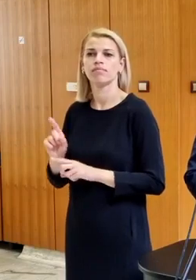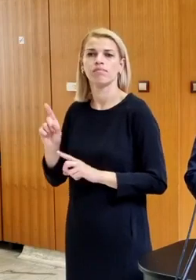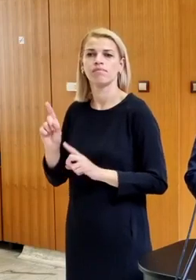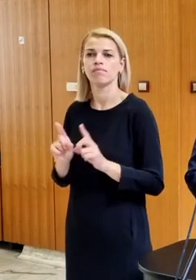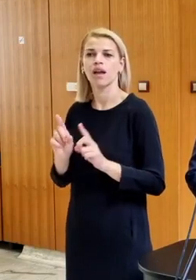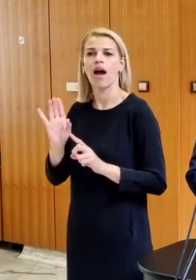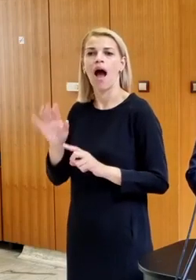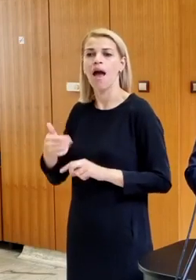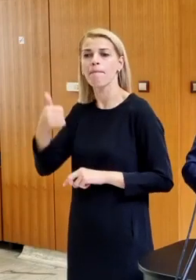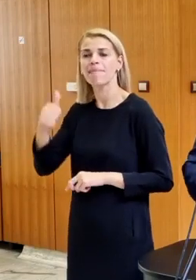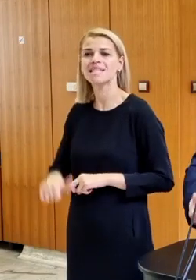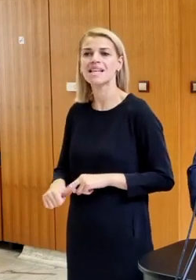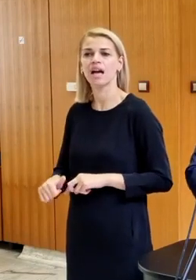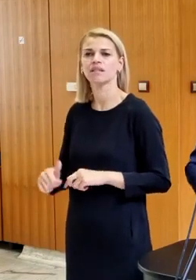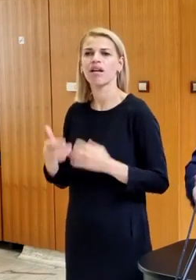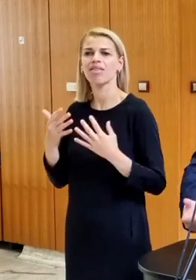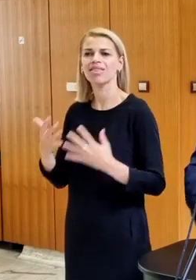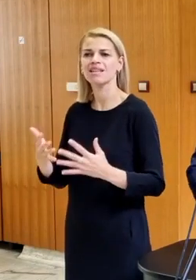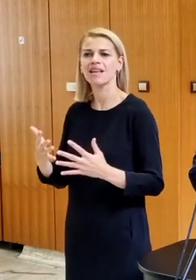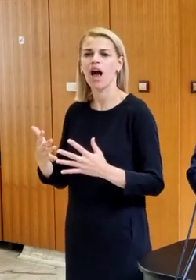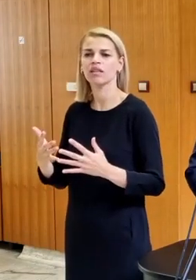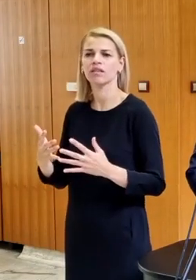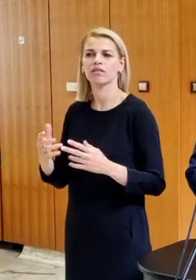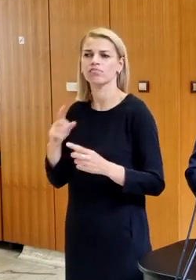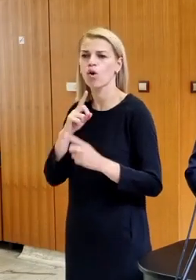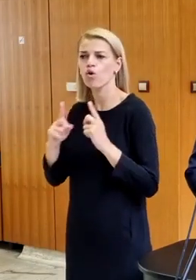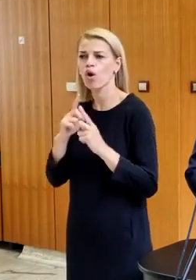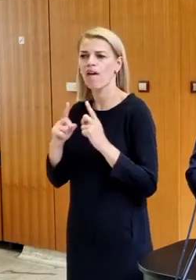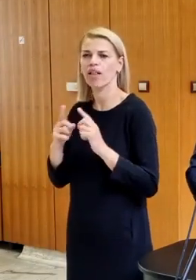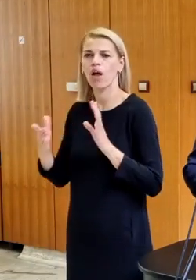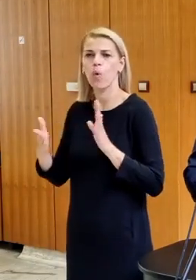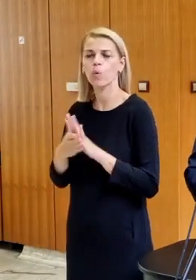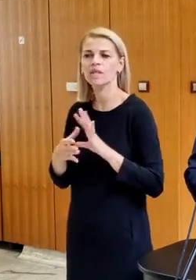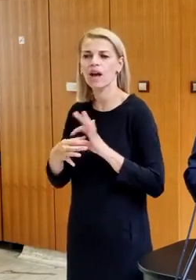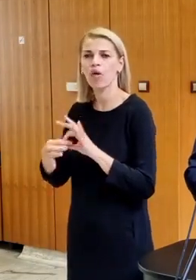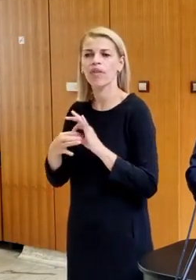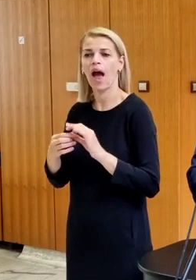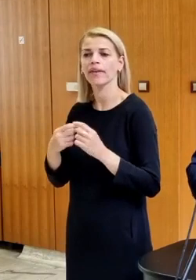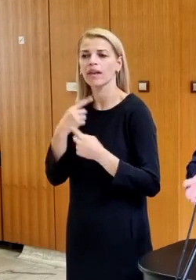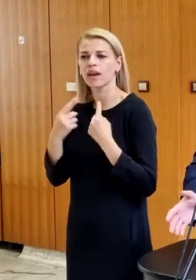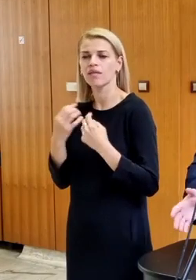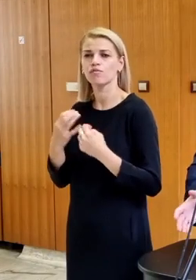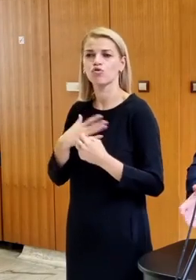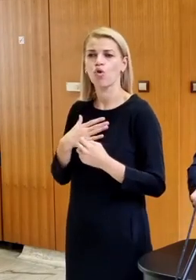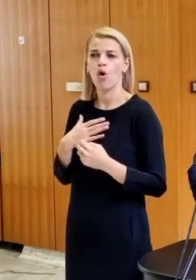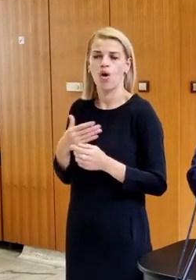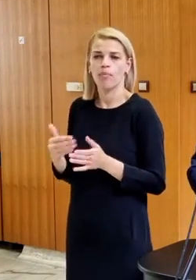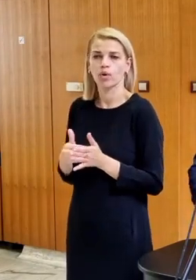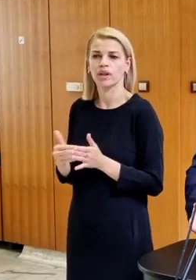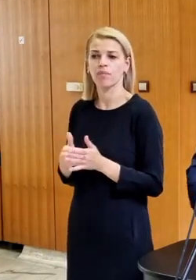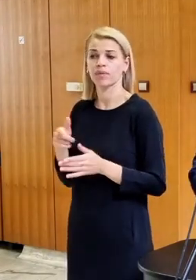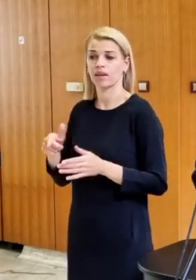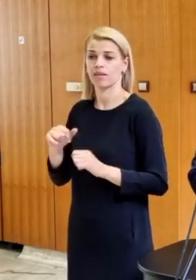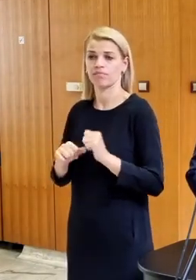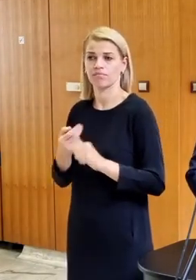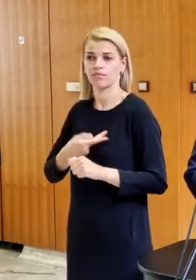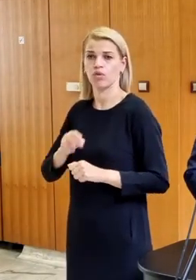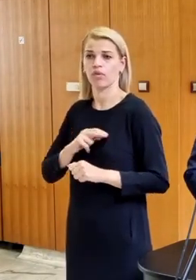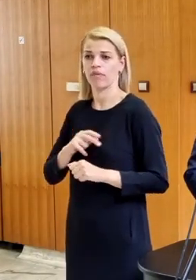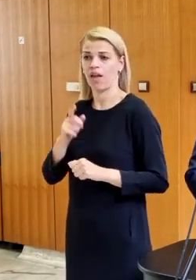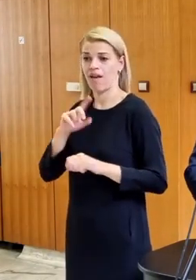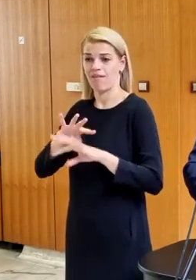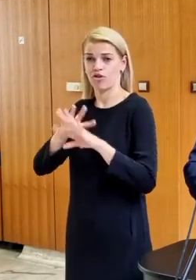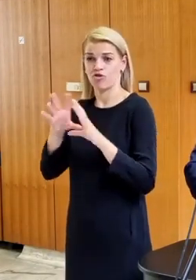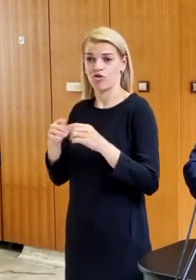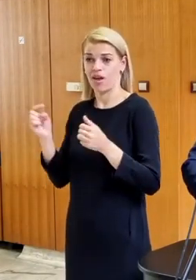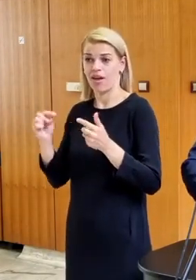dolatranných rokovaní za mesiac, stretávame sa, máme úzke kontakty, hovoríme o našich potrebách a správame sa zodpovedne. Toto všetko, keď dáte dokopy, tak zrazu